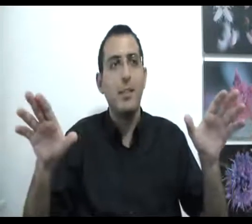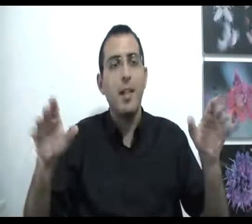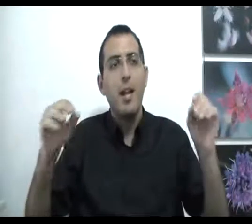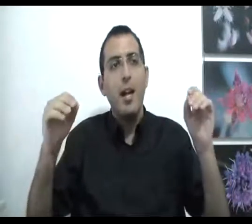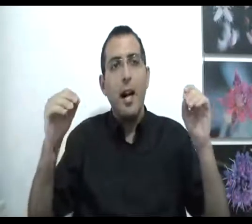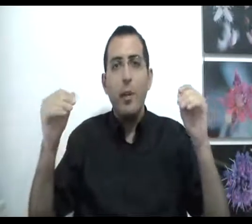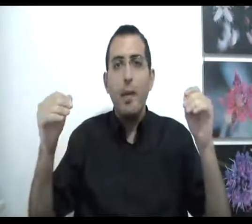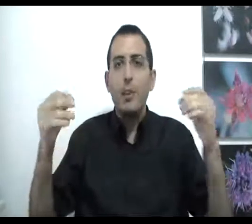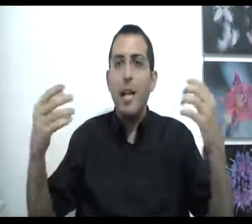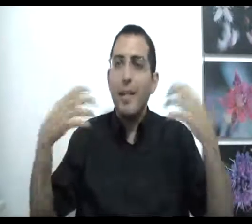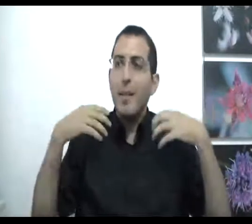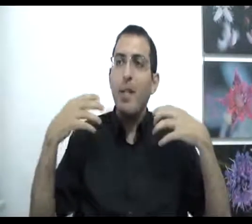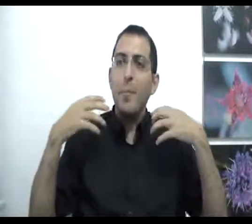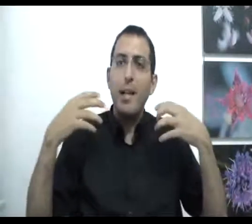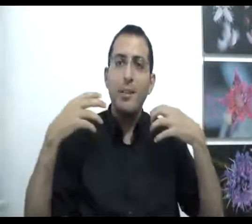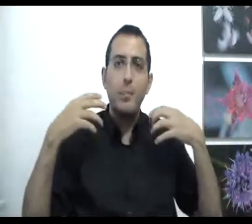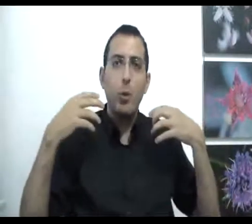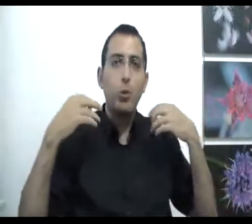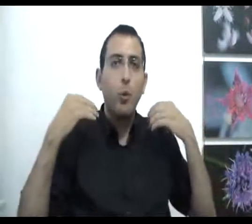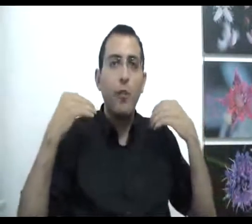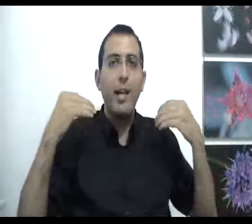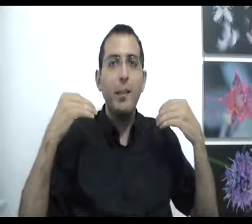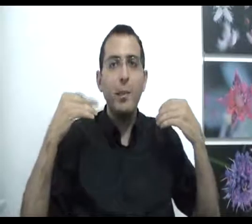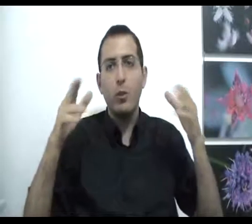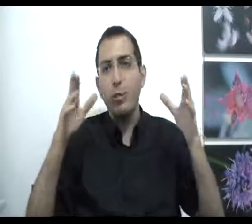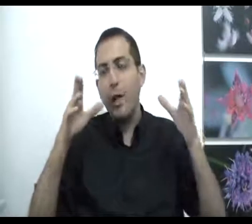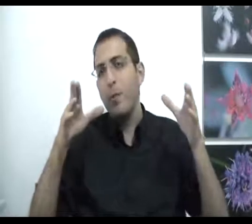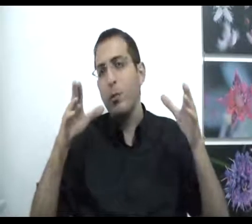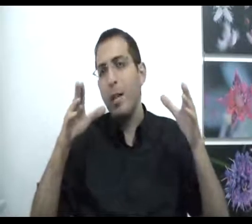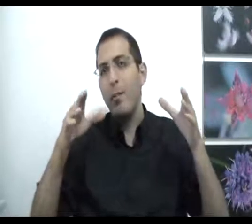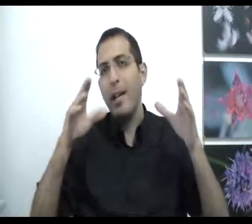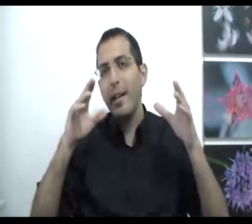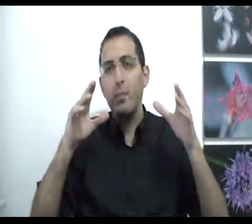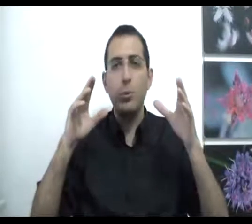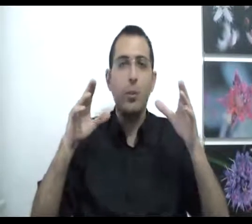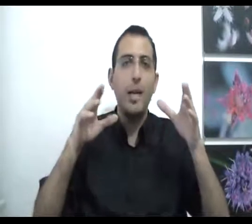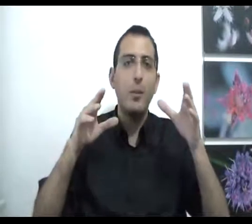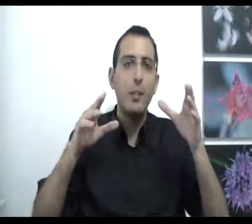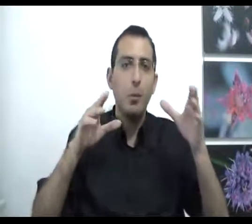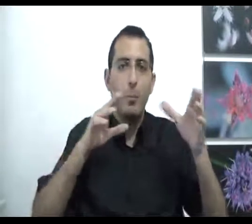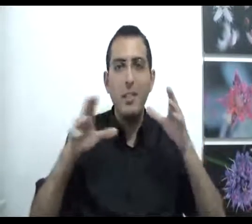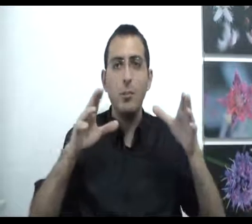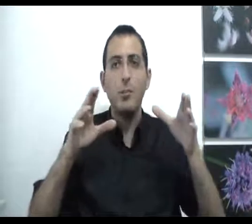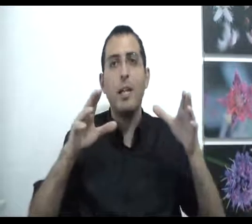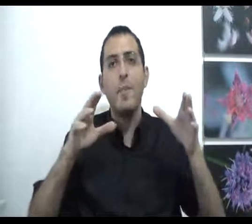אני אומר שהאדם כלפי עצמו כשהוא חווה את המציאות והוא רואה מולו שולחן הוא אומר רגע יש פה שולחן או יש פה משהו מסוים